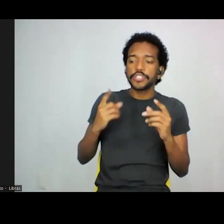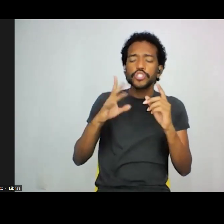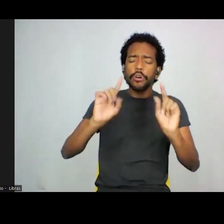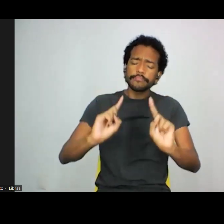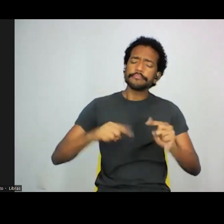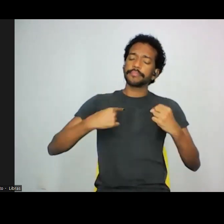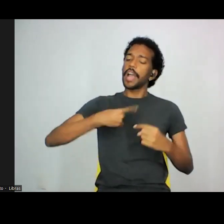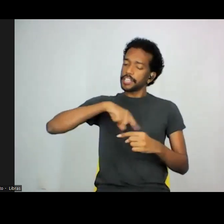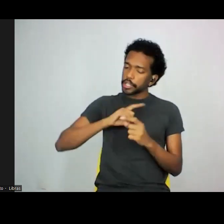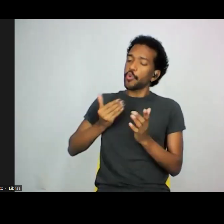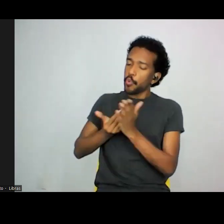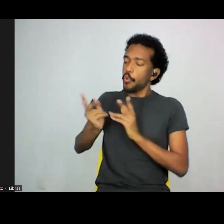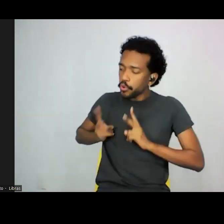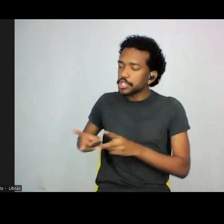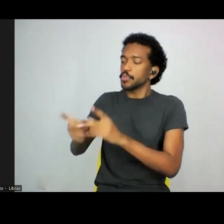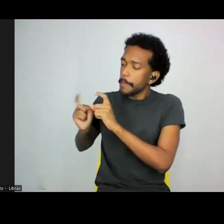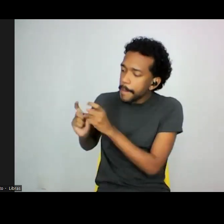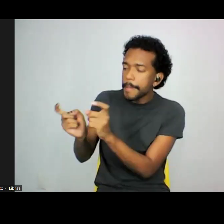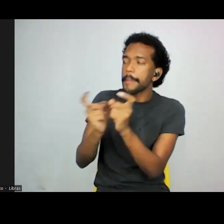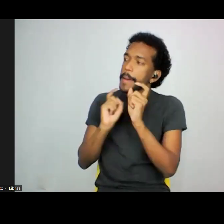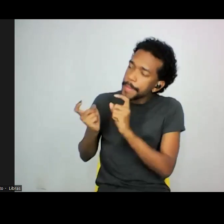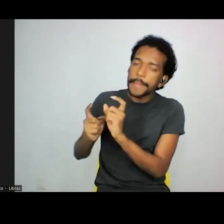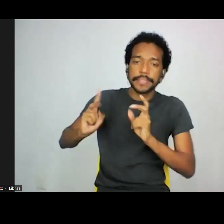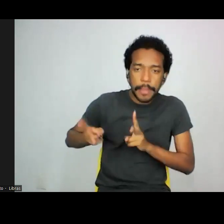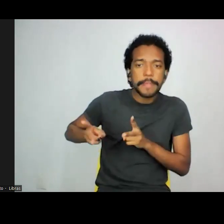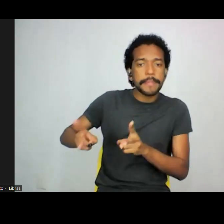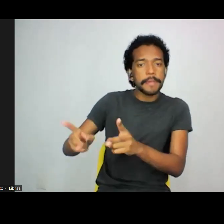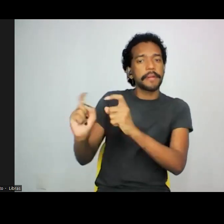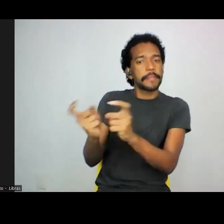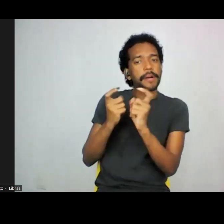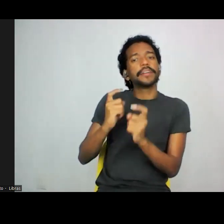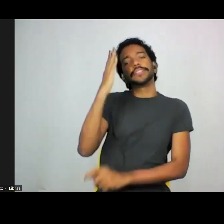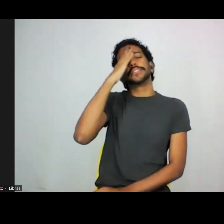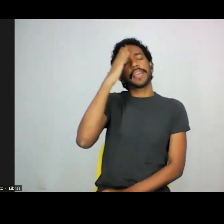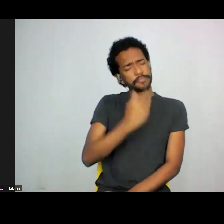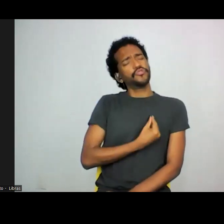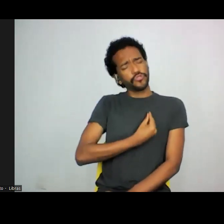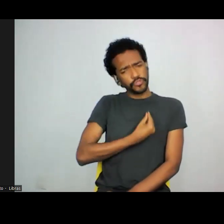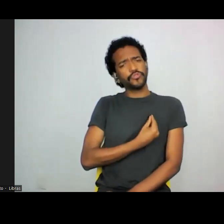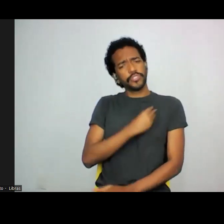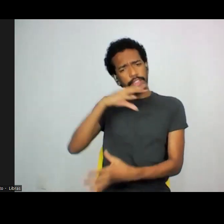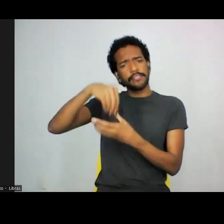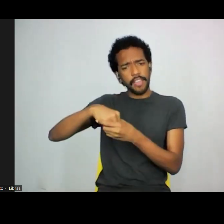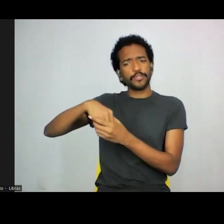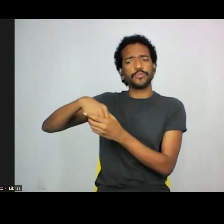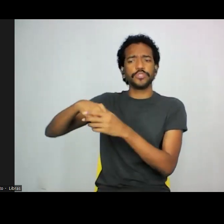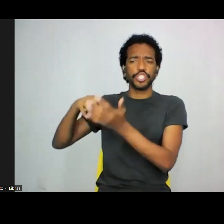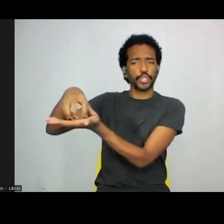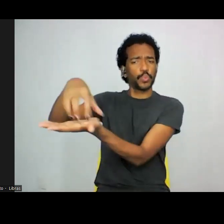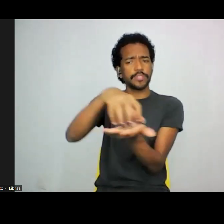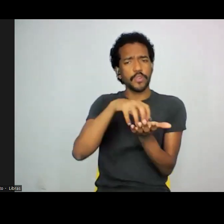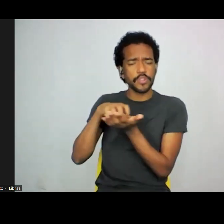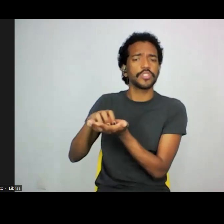seja contínuo, como a gente já sabe que já existe em várias instituições que têm tido esse